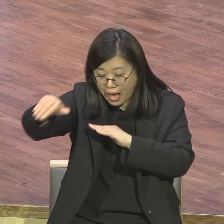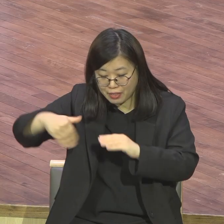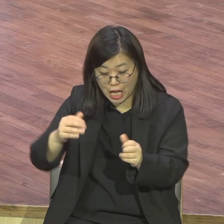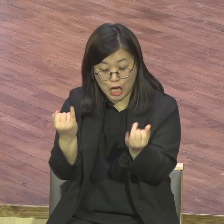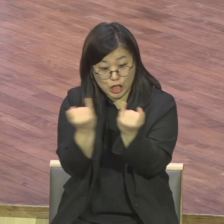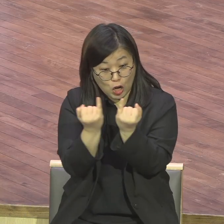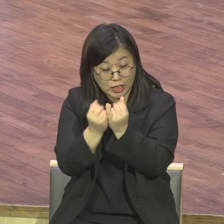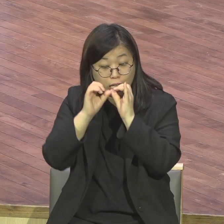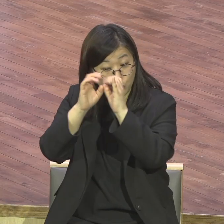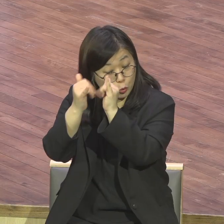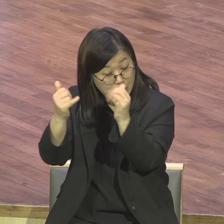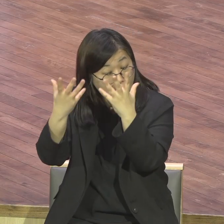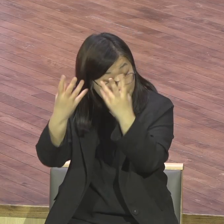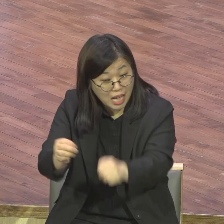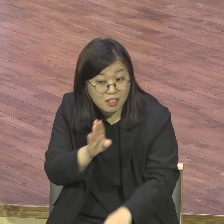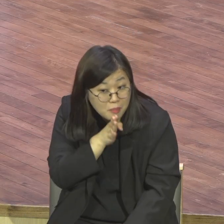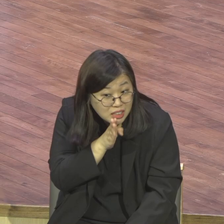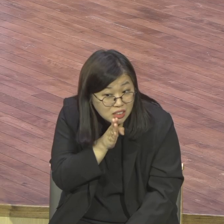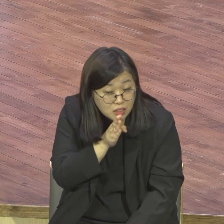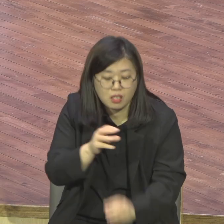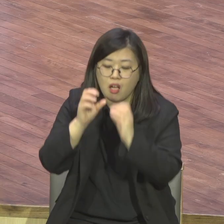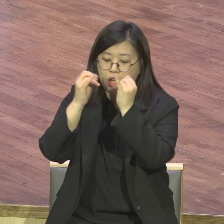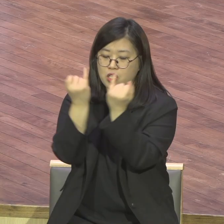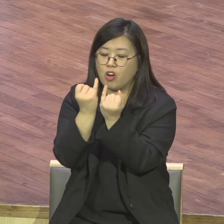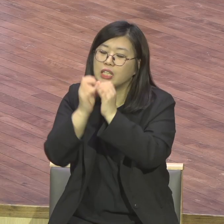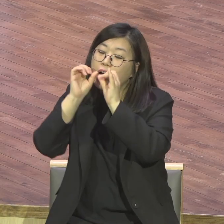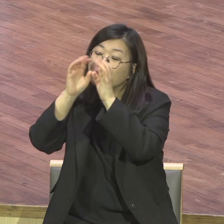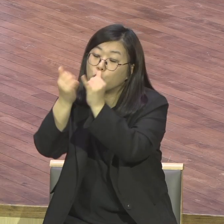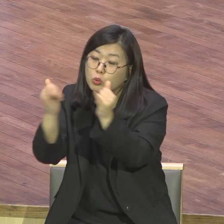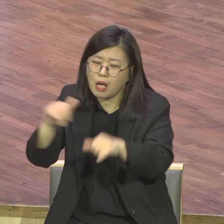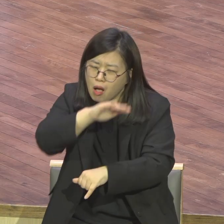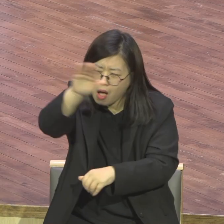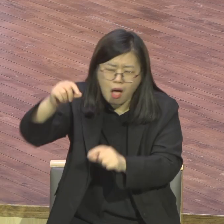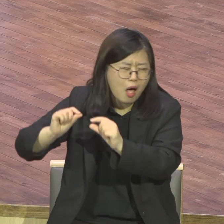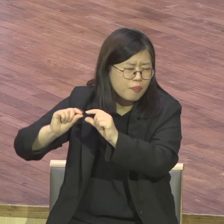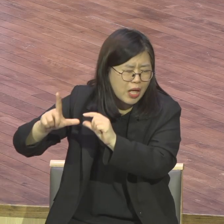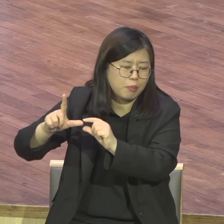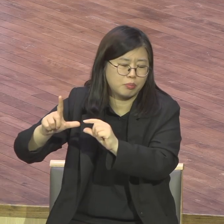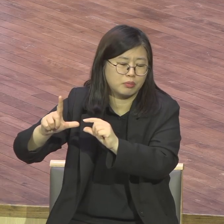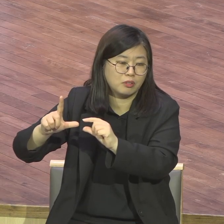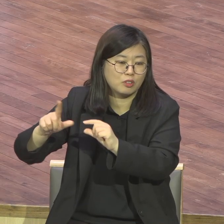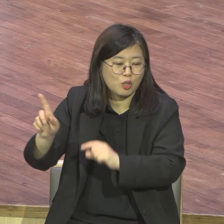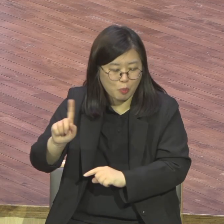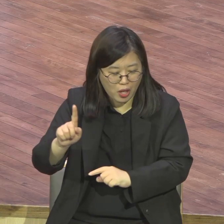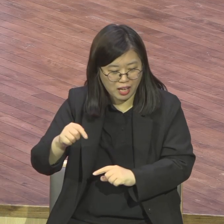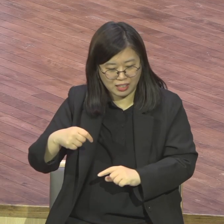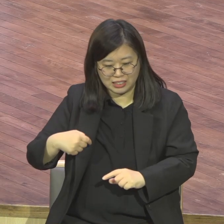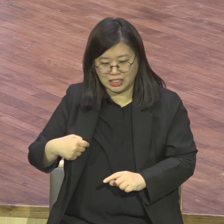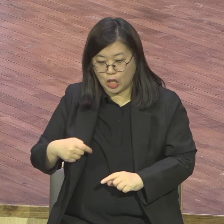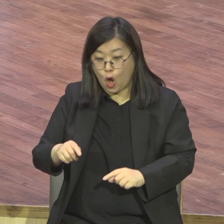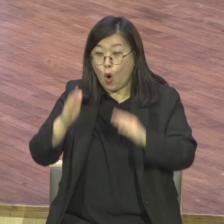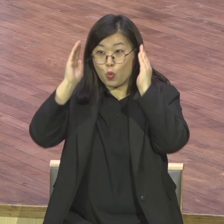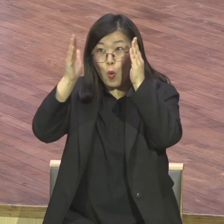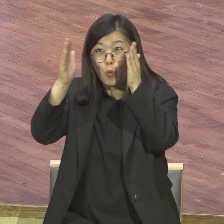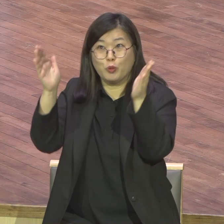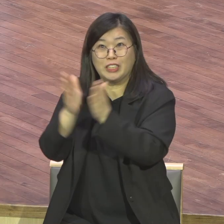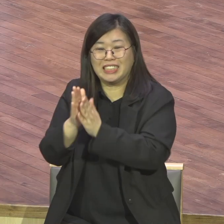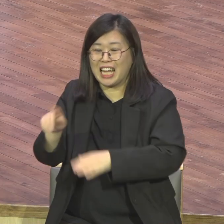알아요 모르니까 현장에서 대기구 목사님들 전도사님들 다 있잖아요 너 전도사 해 그래서 다 신학교